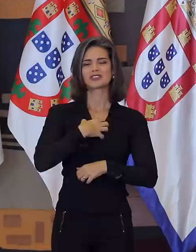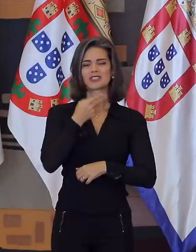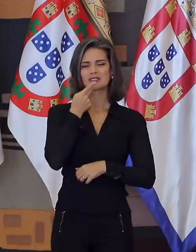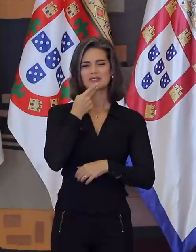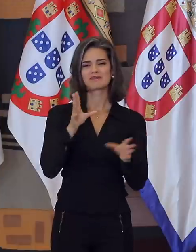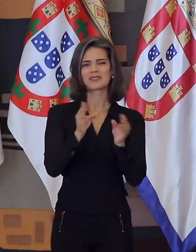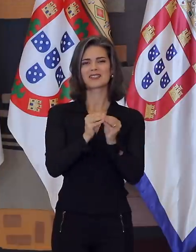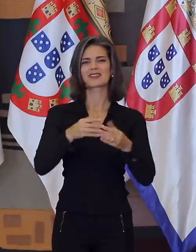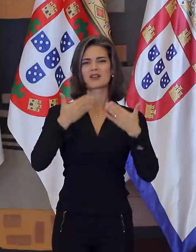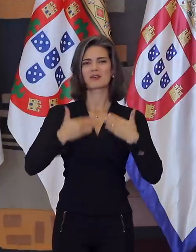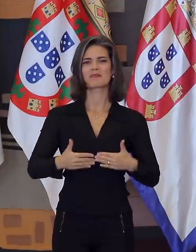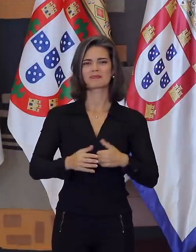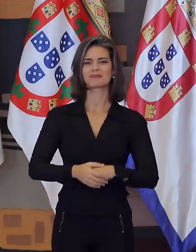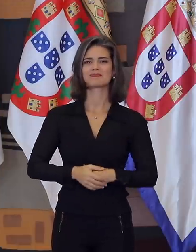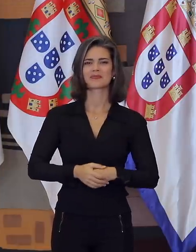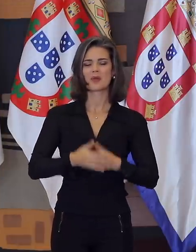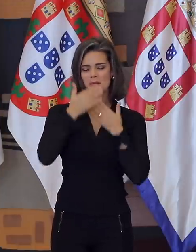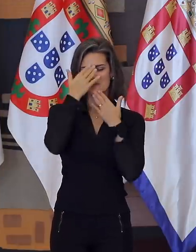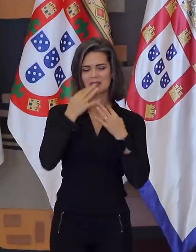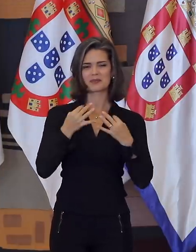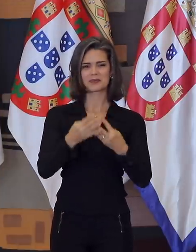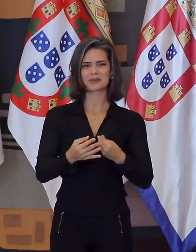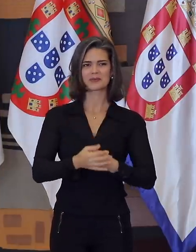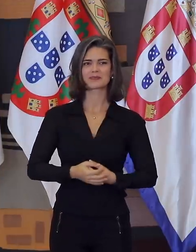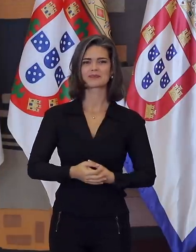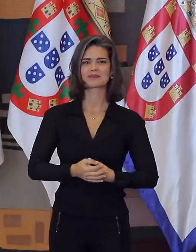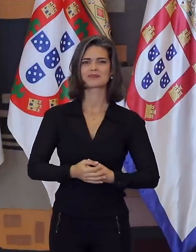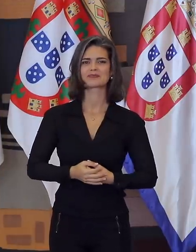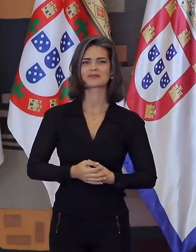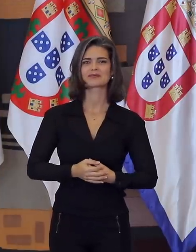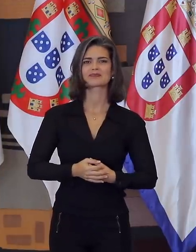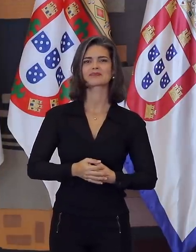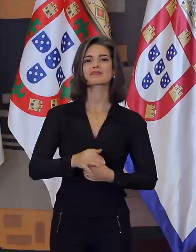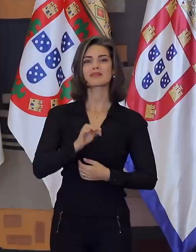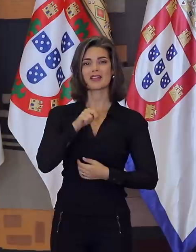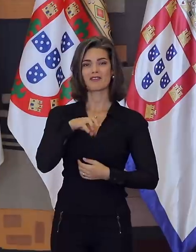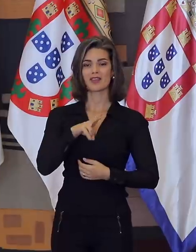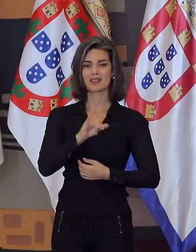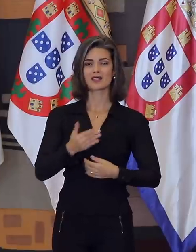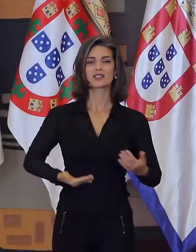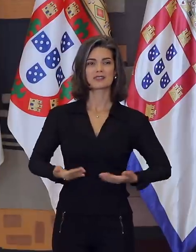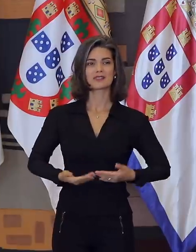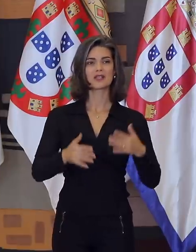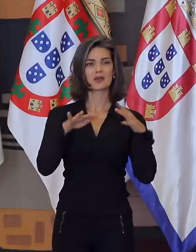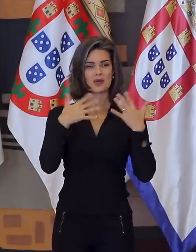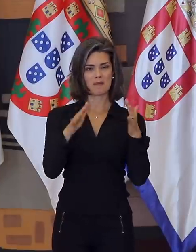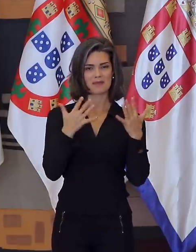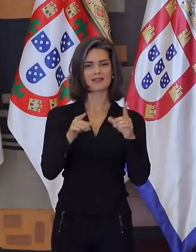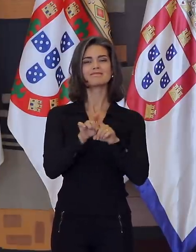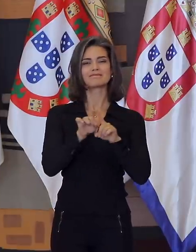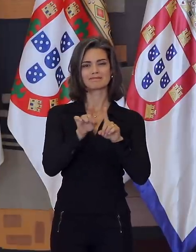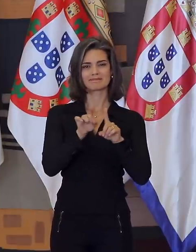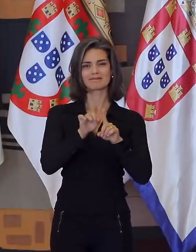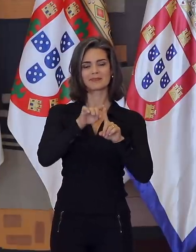e o bem viver. Valeu a pena venir. Fernando, nosso funcionário homenageado, você também merece um